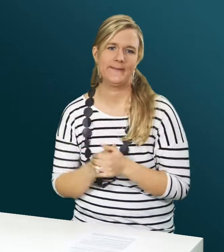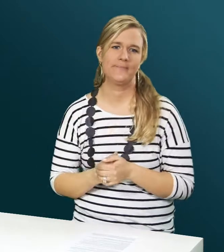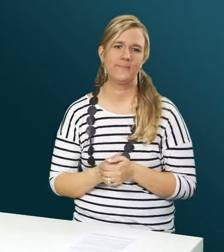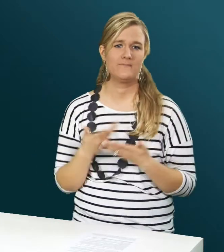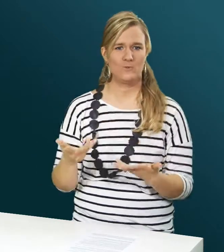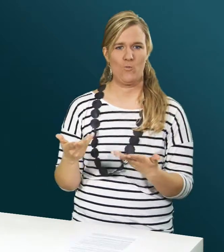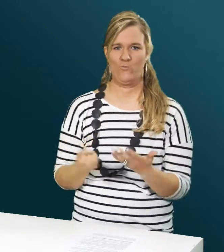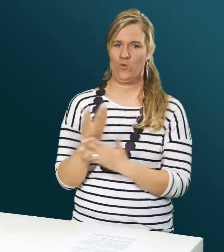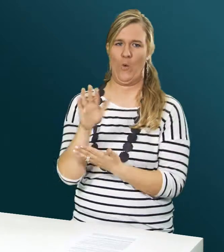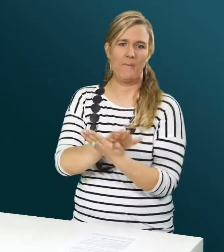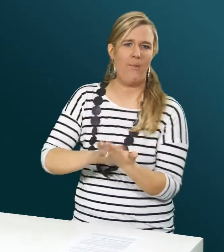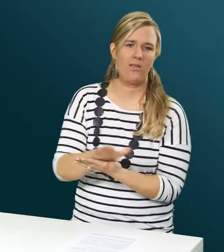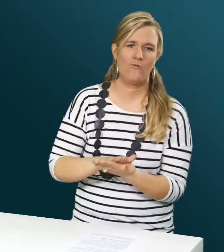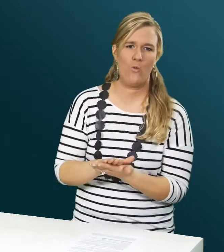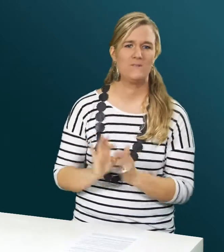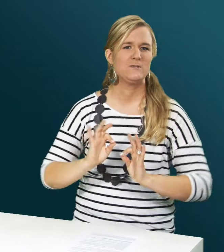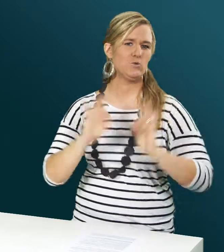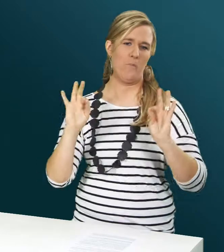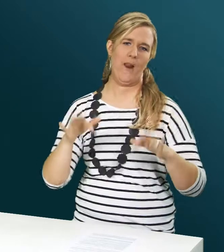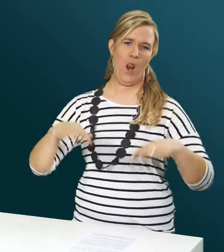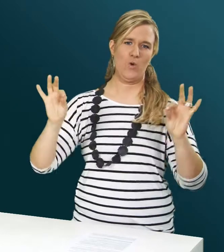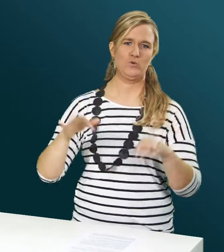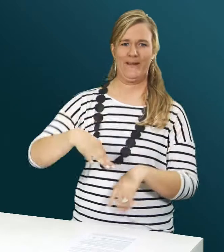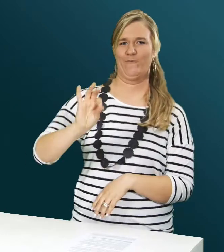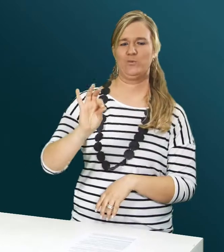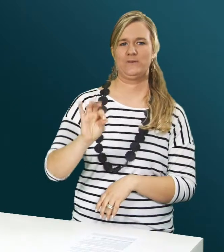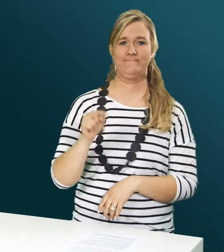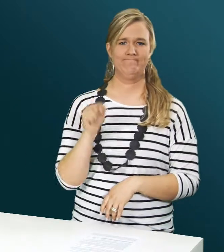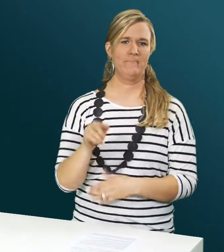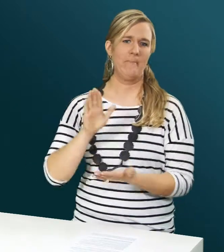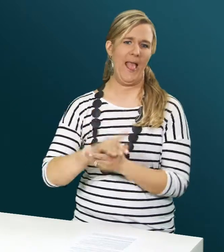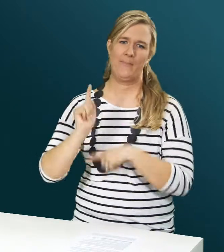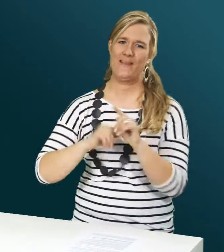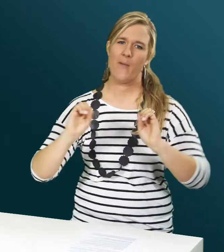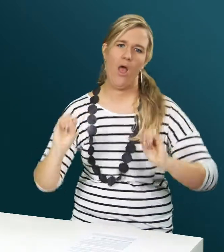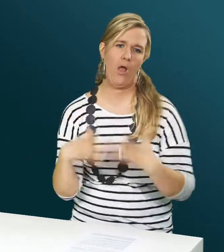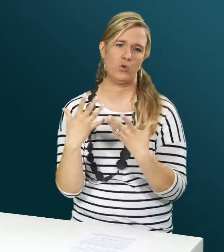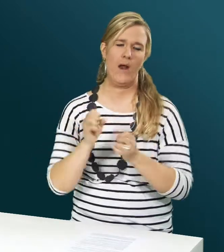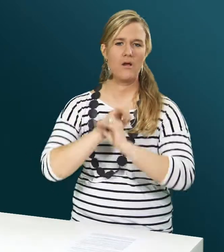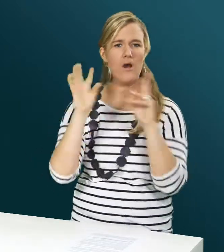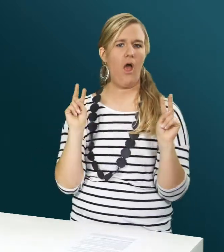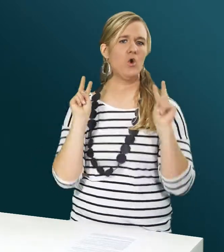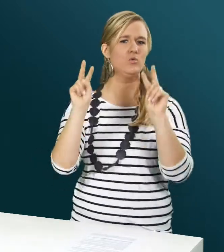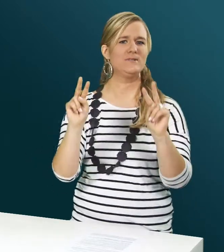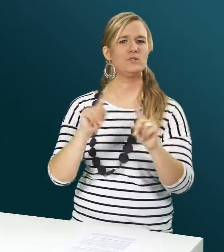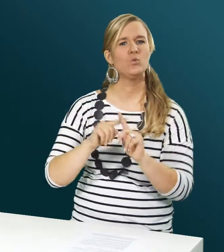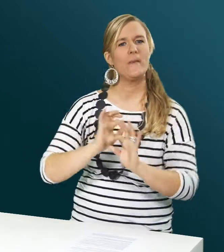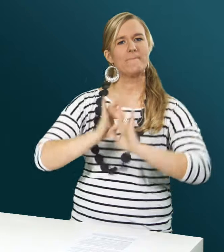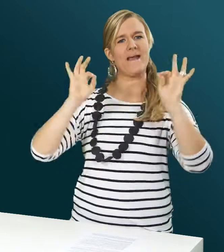Mit der neuen Plattform wurde eine super Lösung gefunden. Sie ist immer aktuell, übersichtlich und